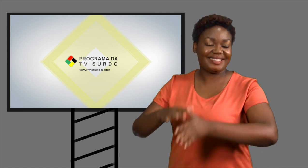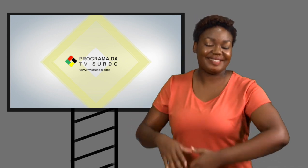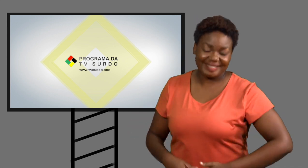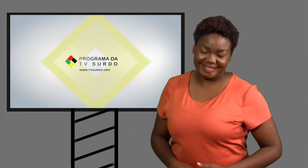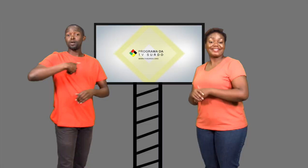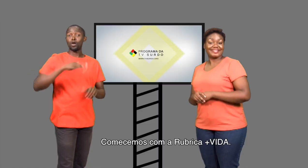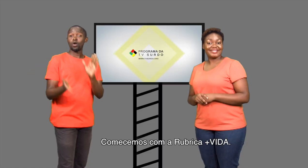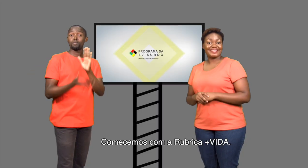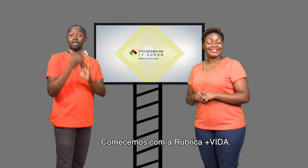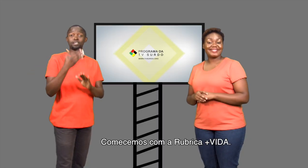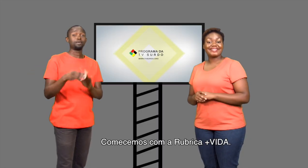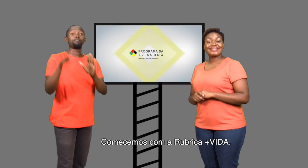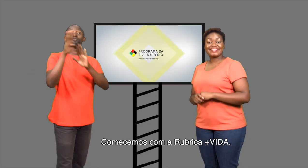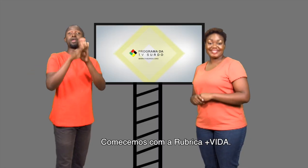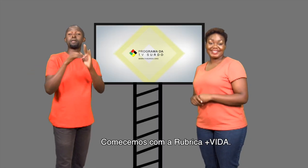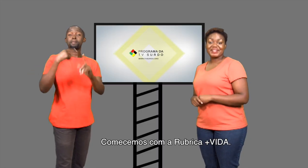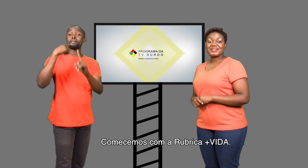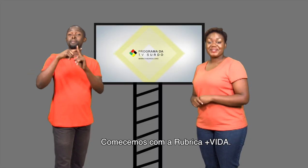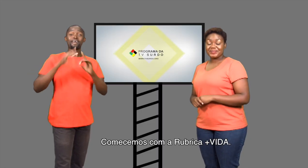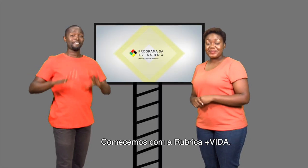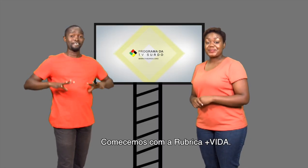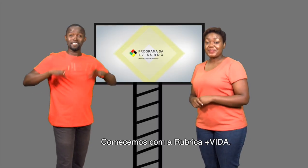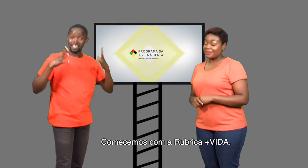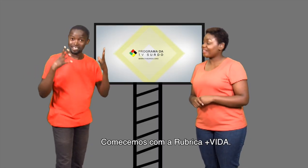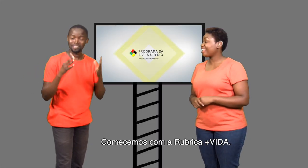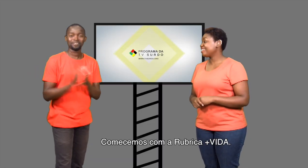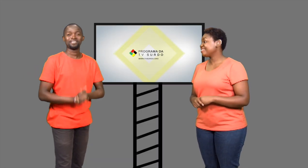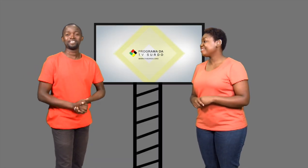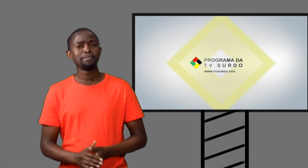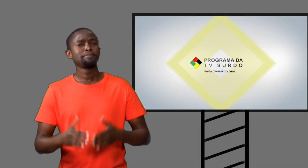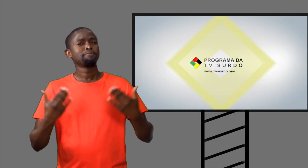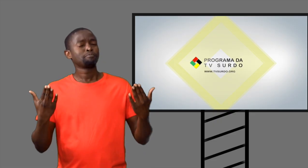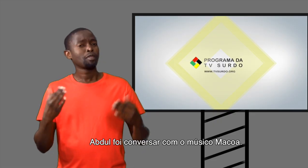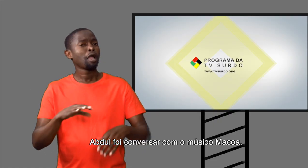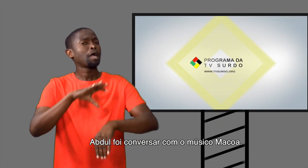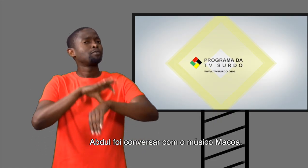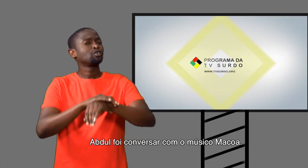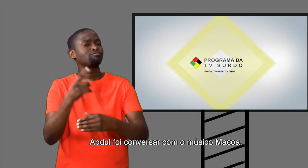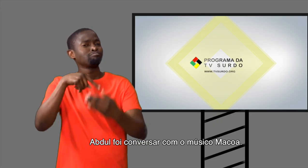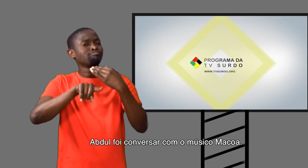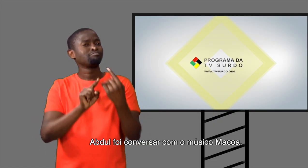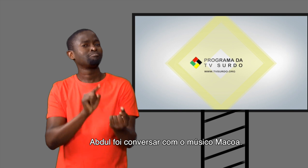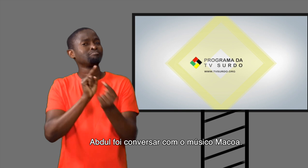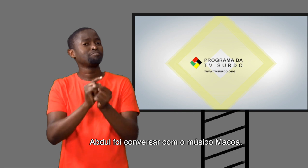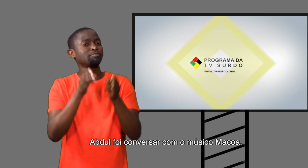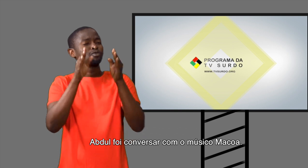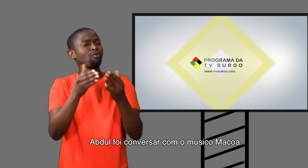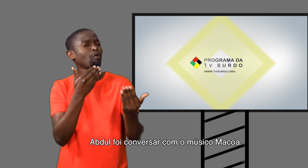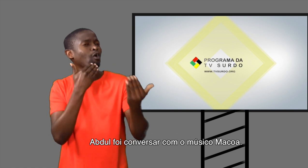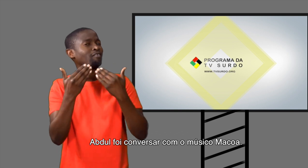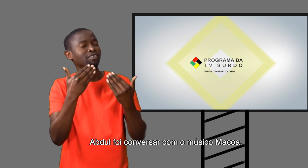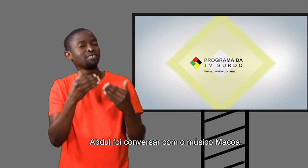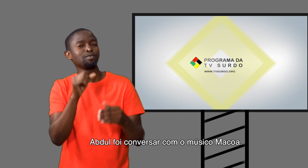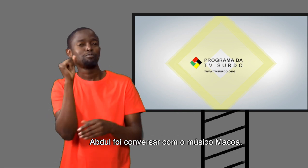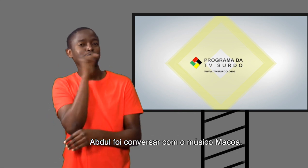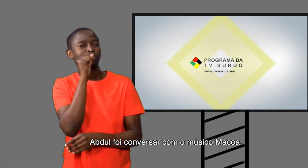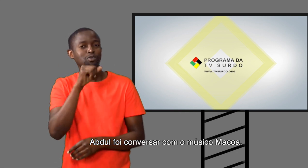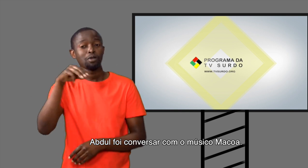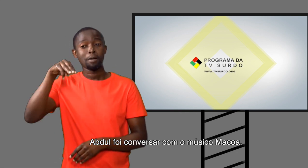Começamos com a rubrica Mais Vida. Abdul foi conversar com o músico Makoa.